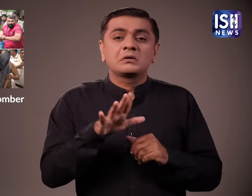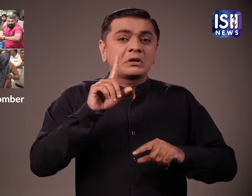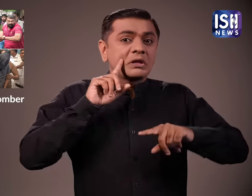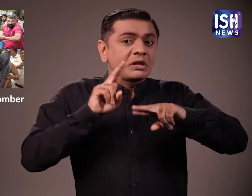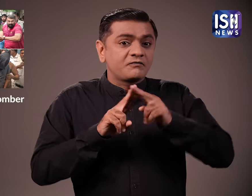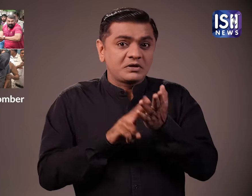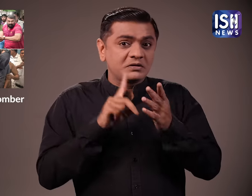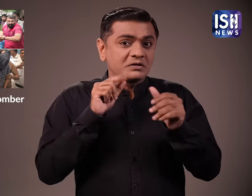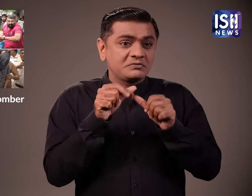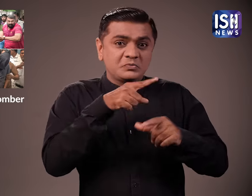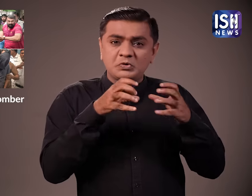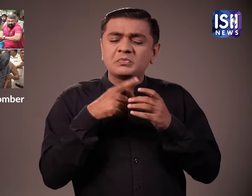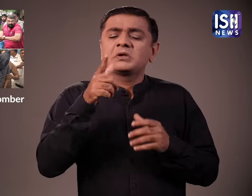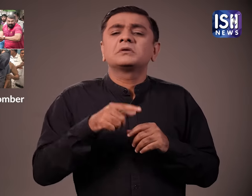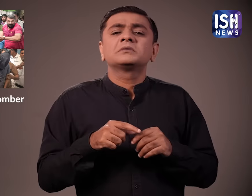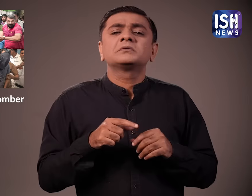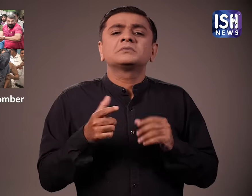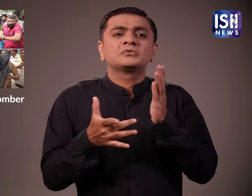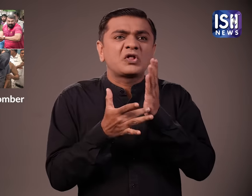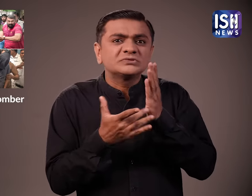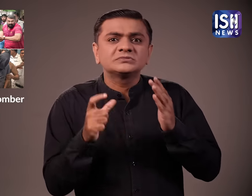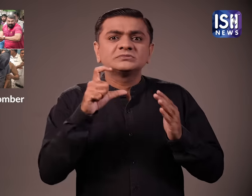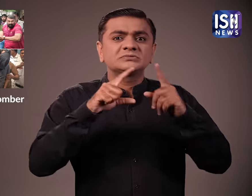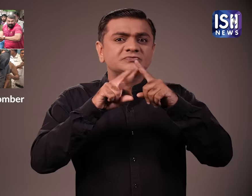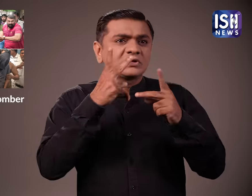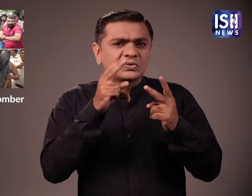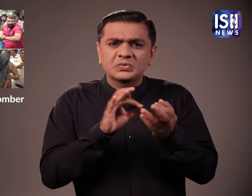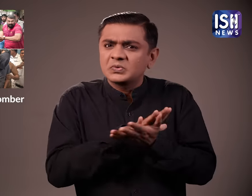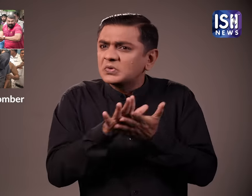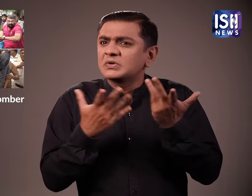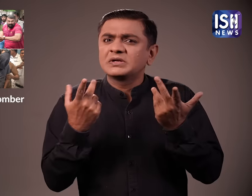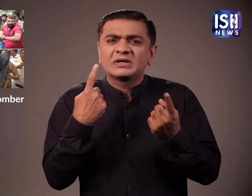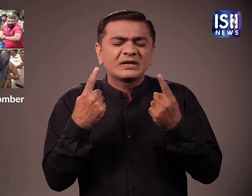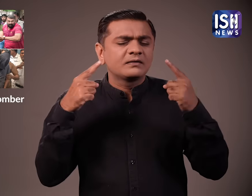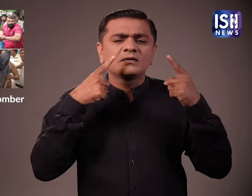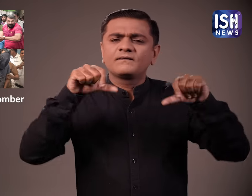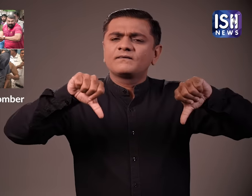CCTV फुटिच के बिना NIA दोशियों को गिरफ्तार नहीं कर सकती थी